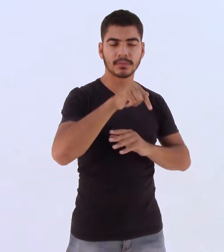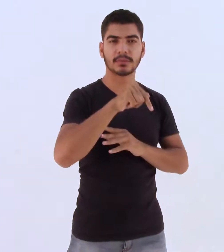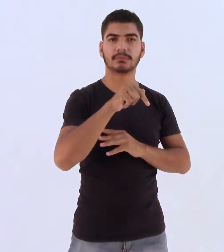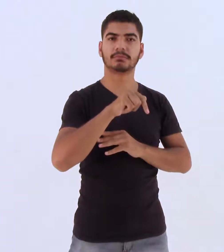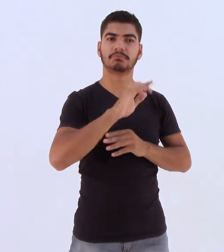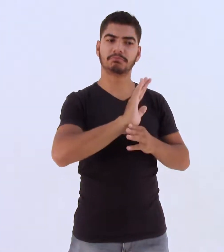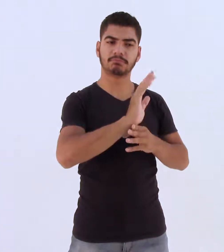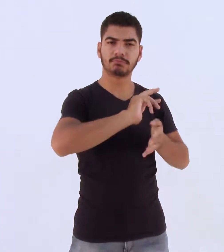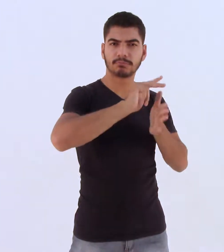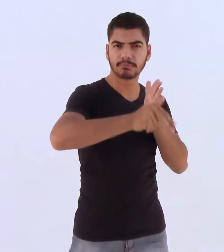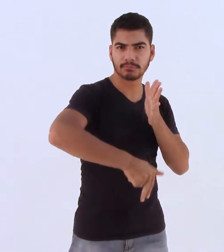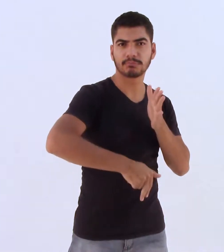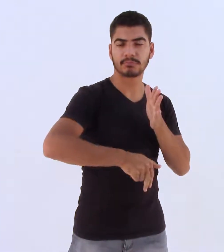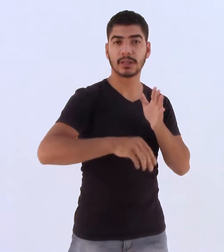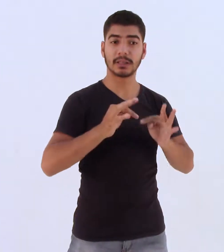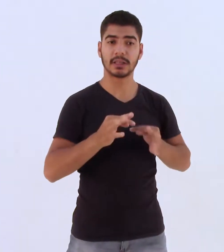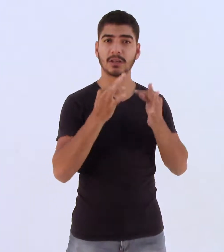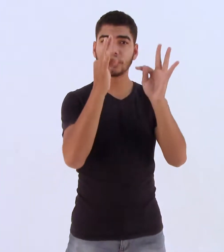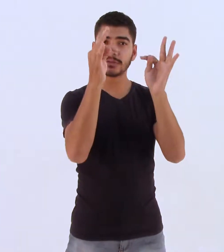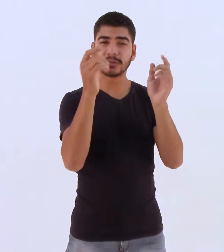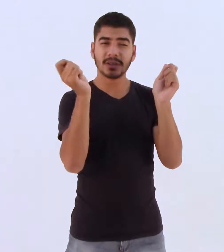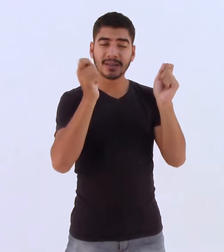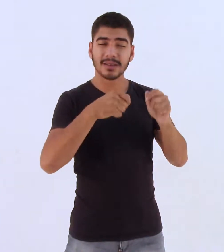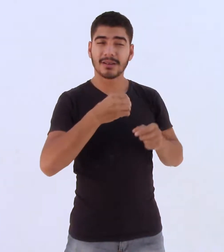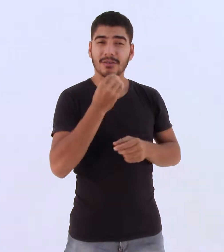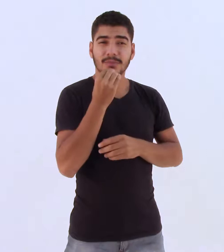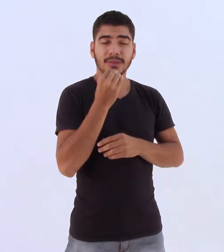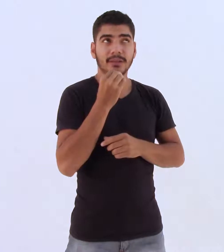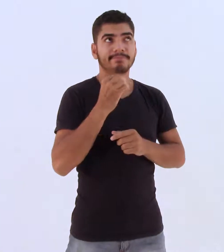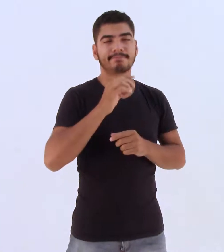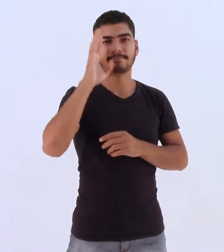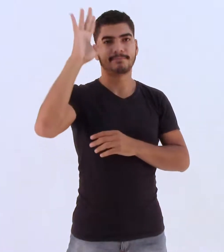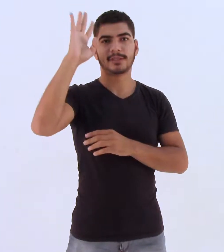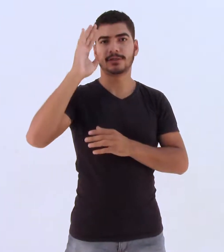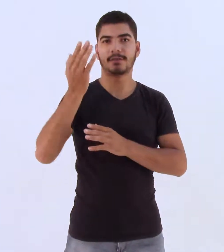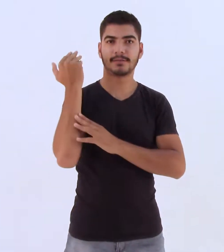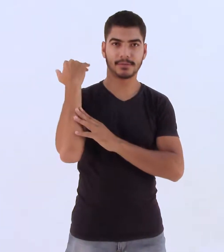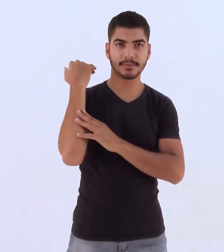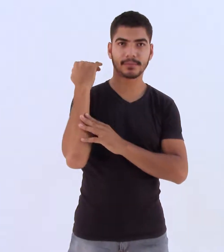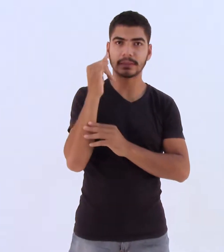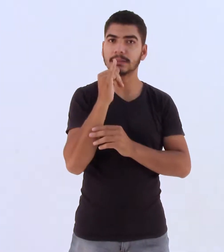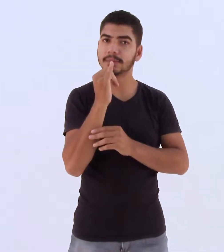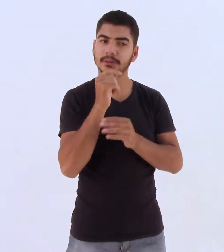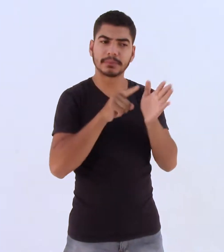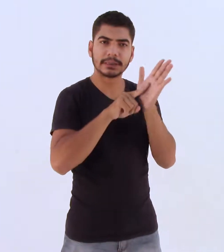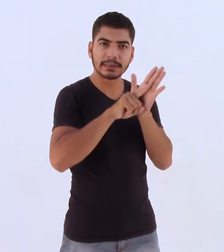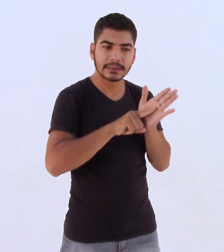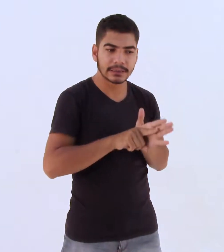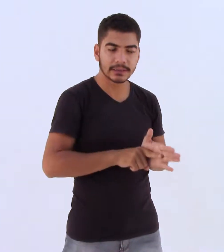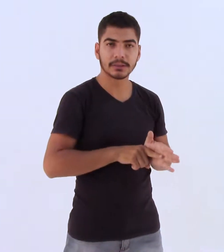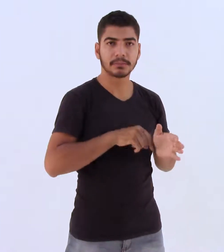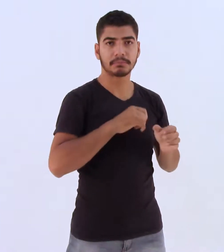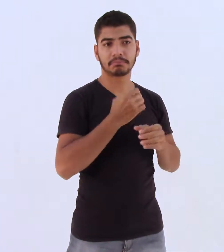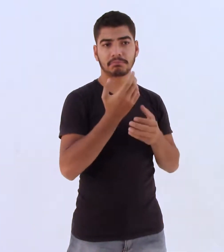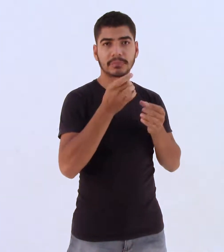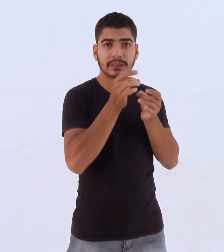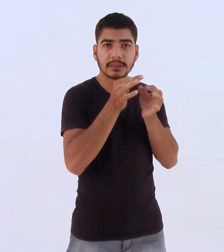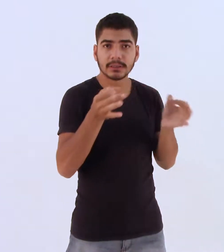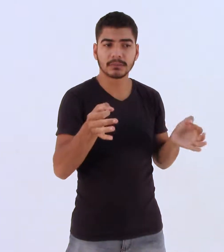tecnologia possibilita odisseias nunca imaginadas no passado. Isso é, basta uma simples busca a qualquer filme, música ou